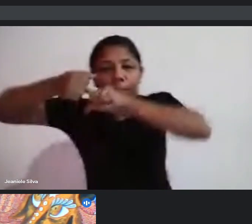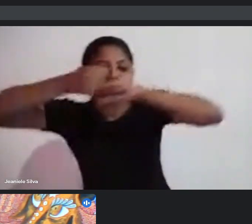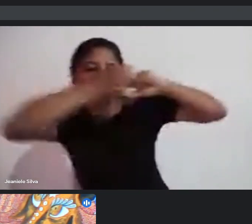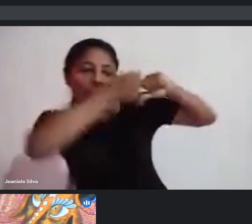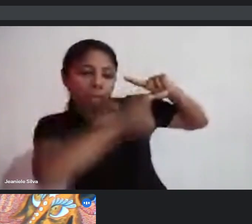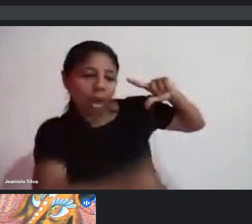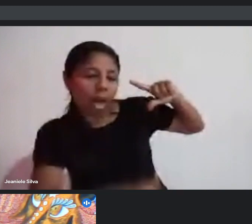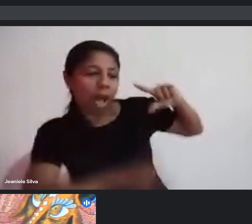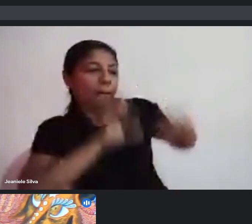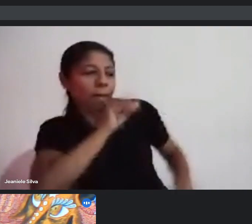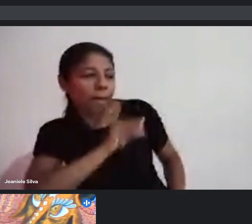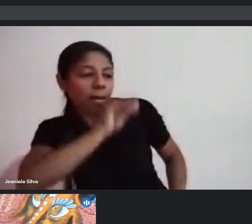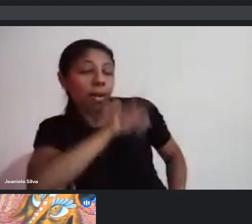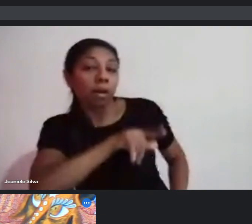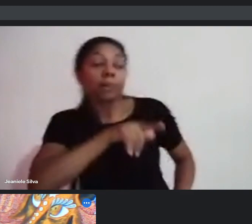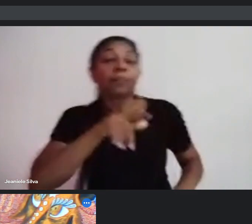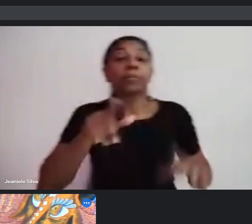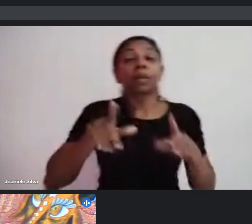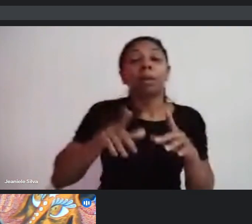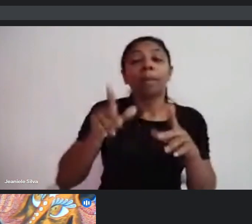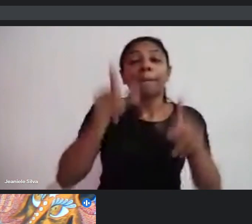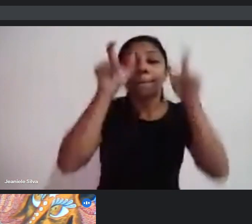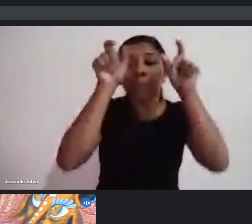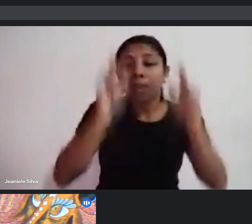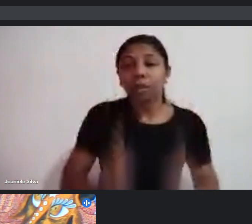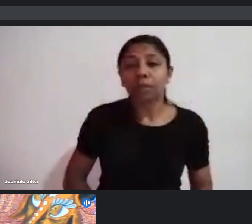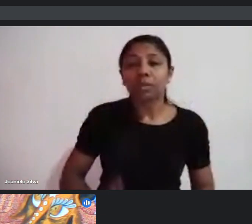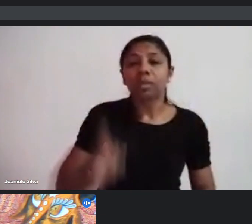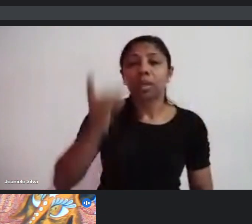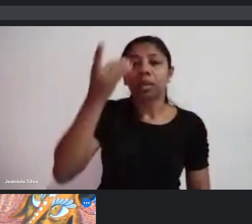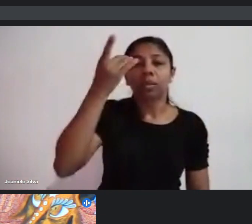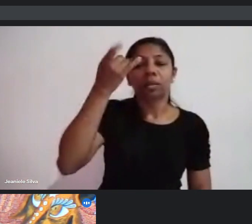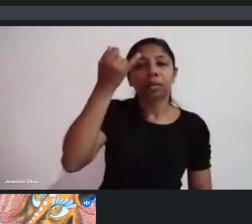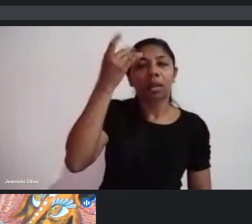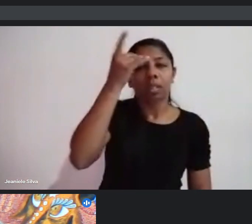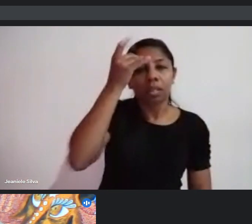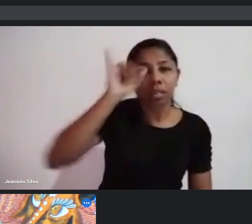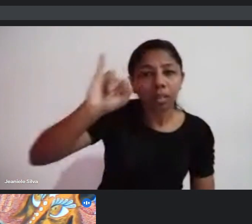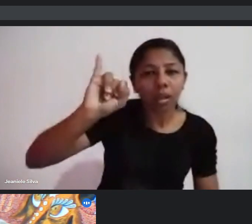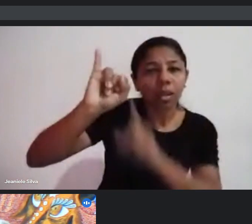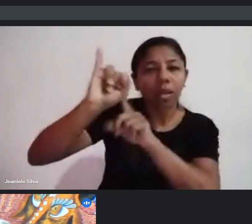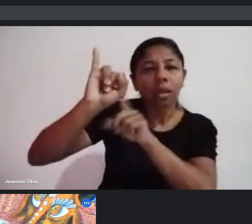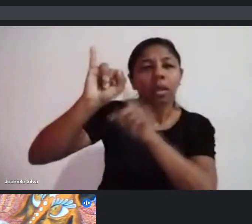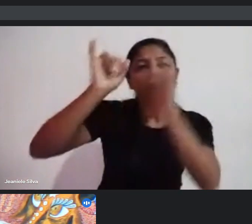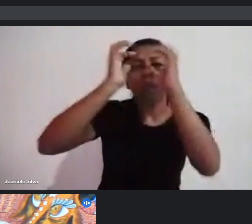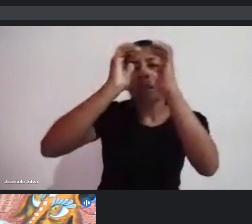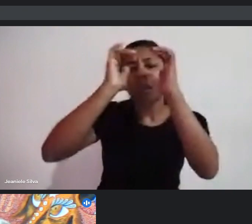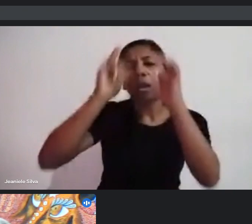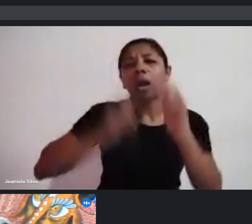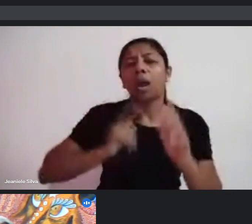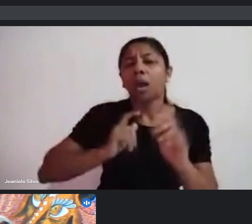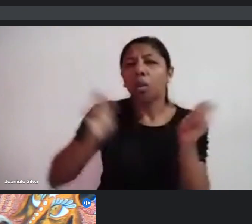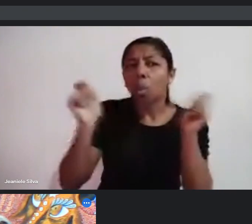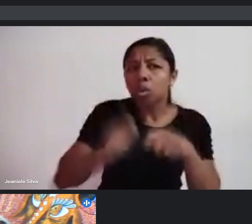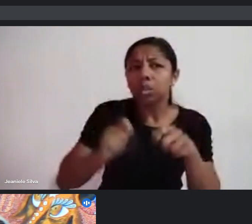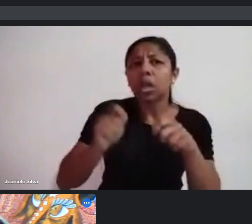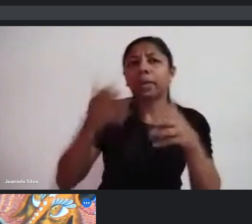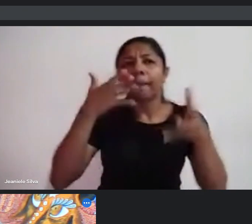pessoa com deficiência intelectual. E ela tem essa ajuda para transitar nos lugares e consumir a cultura da melhor forma possível.